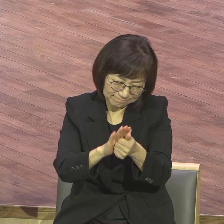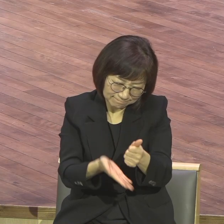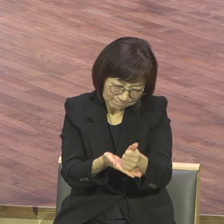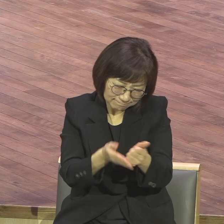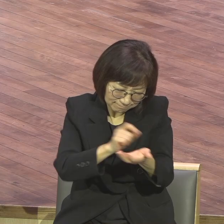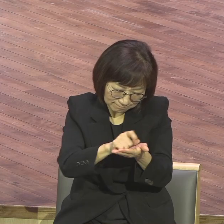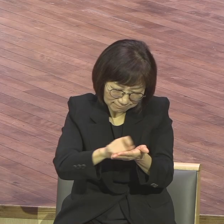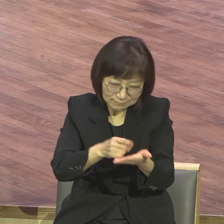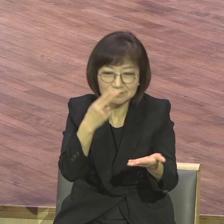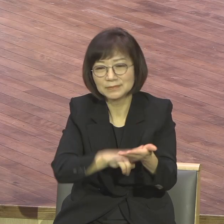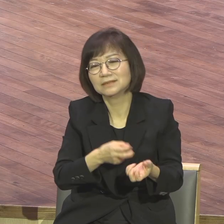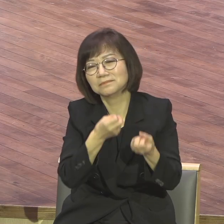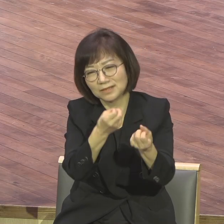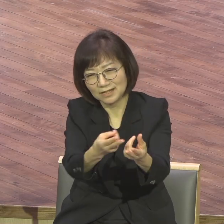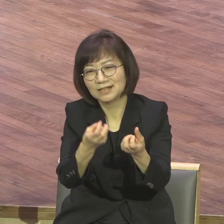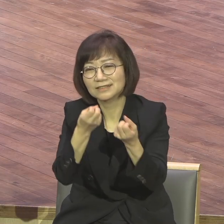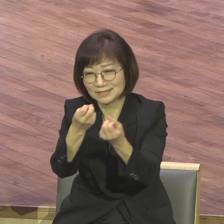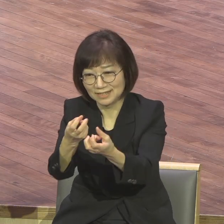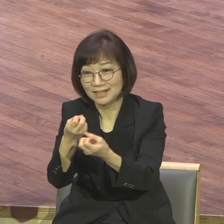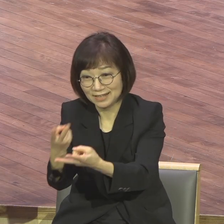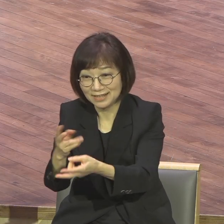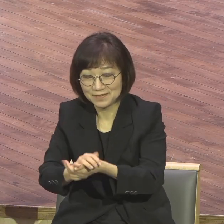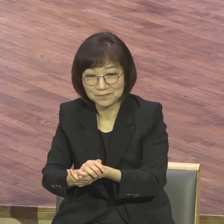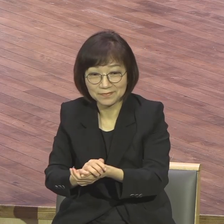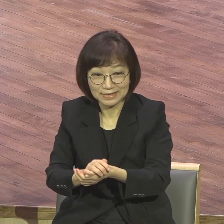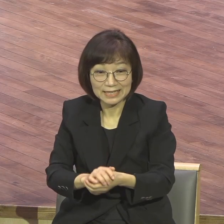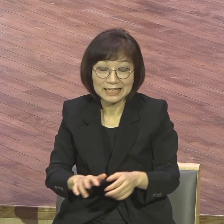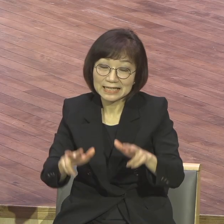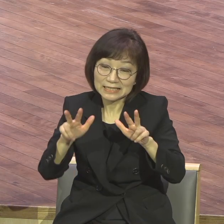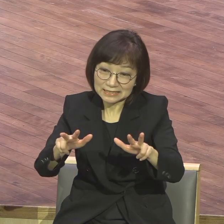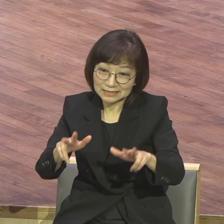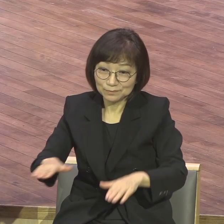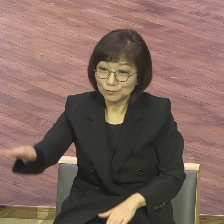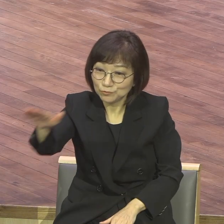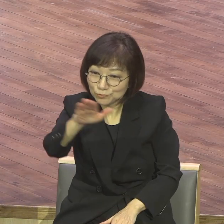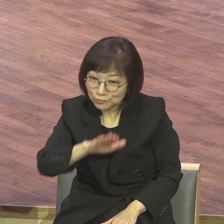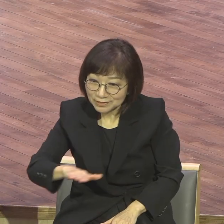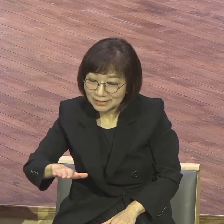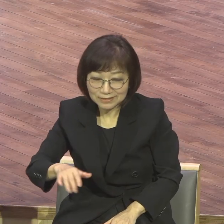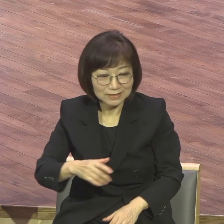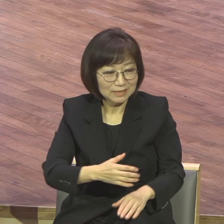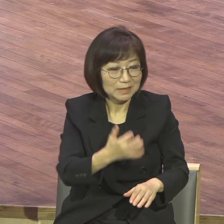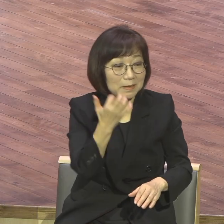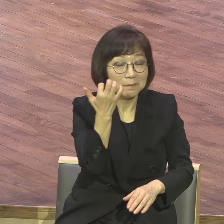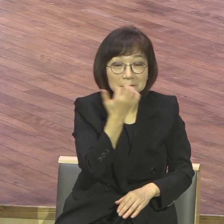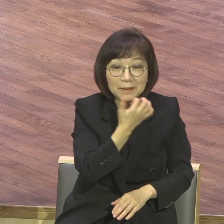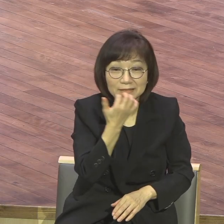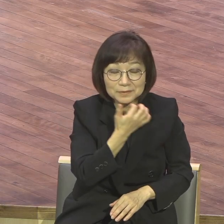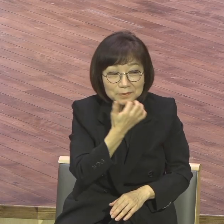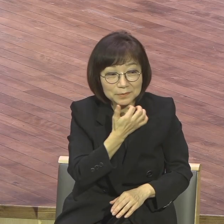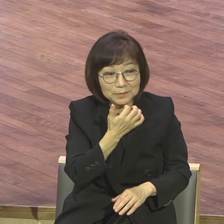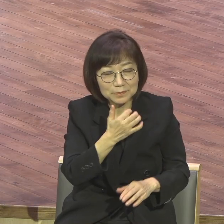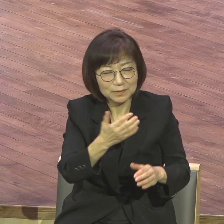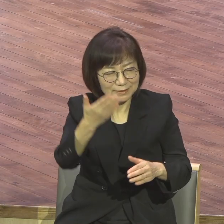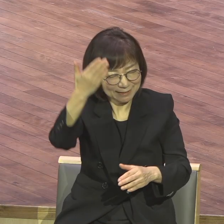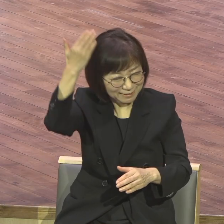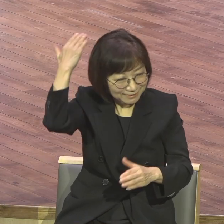우리는 베드로 시대와 다른 환경에 살고 있지만 마찬가지로 각자가 겪고 있는 외로움과